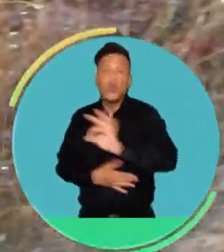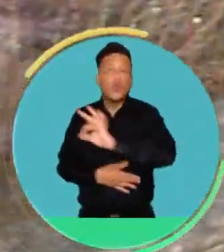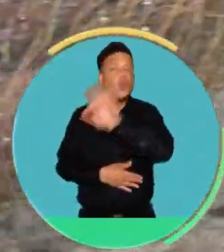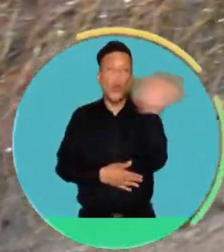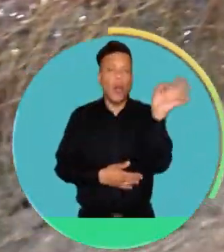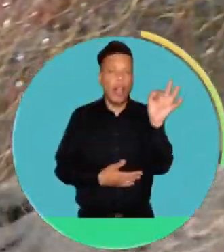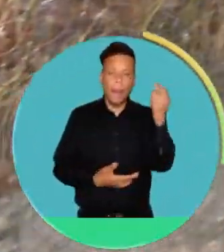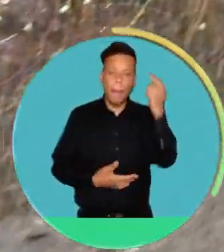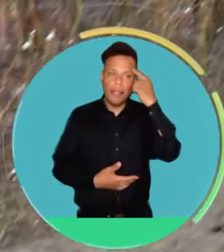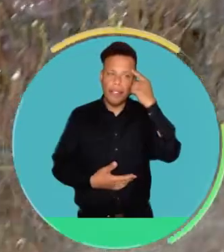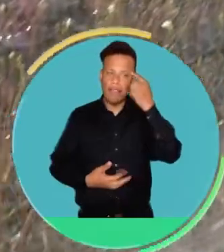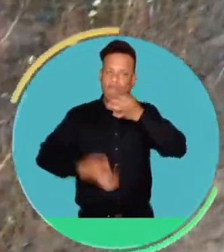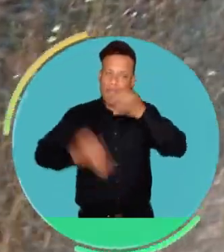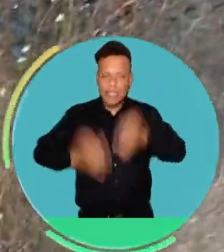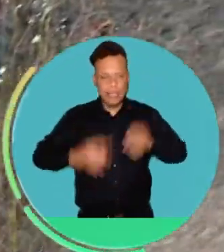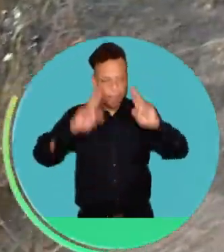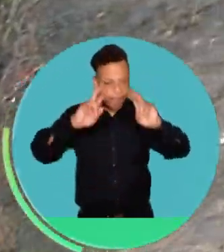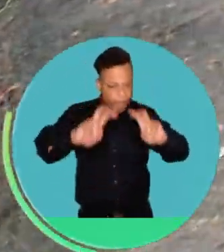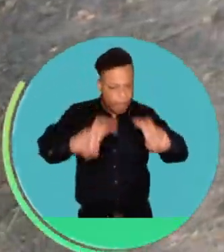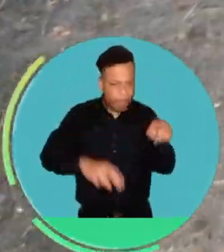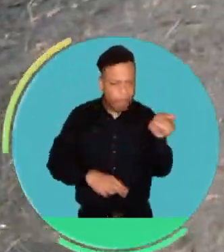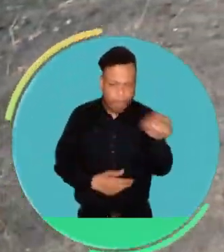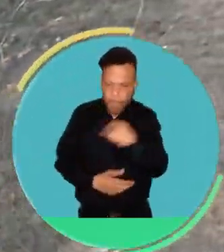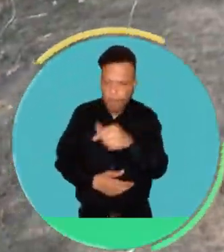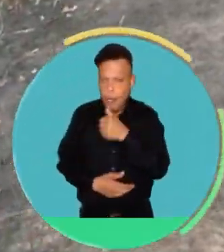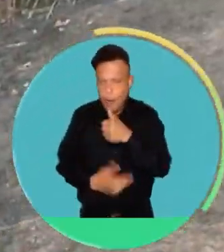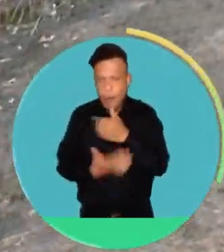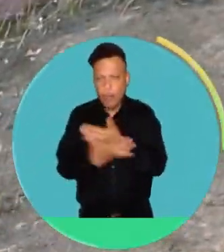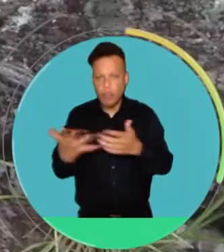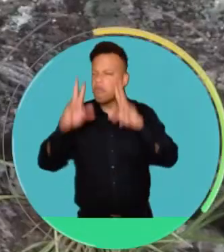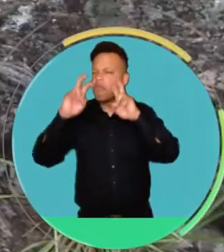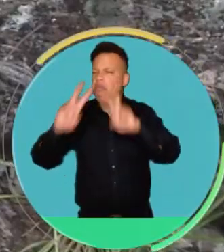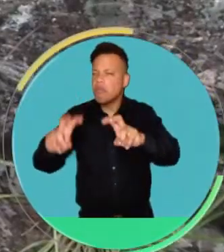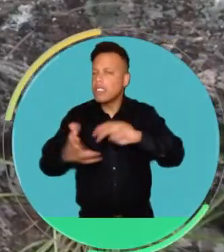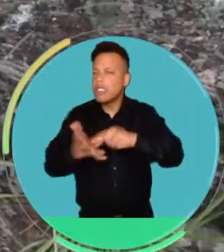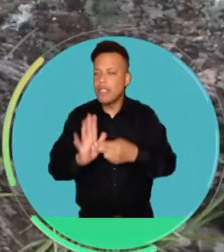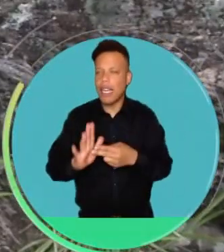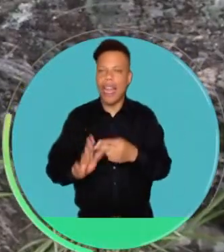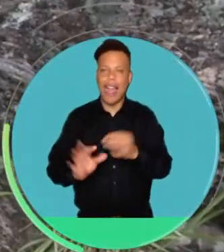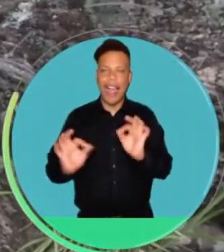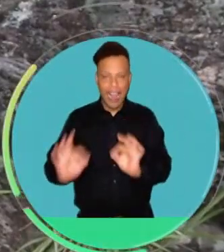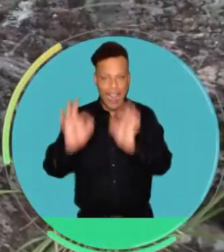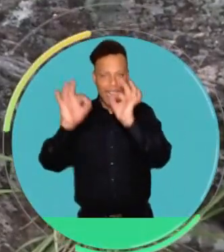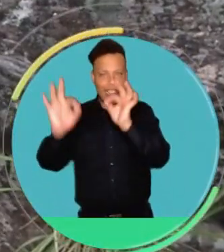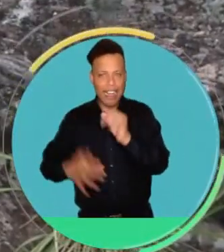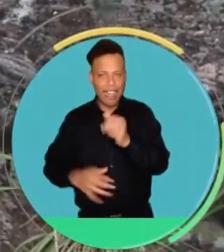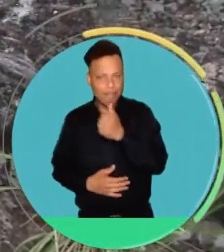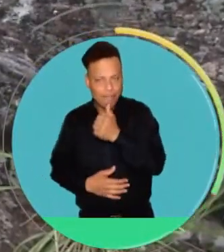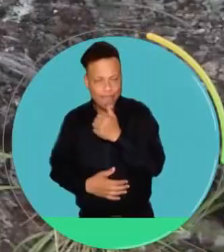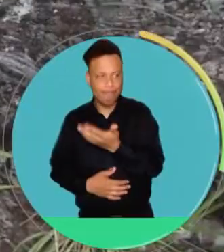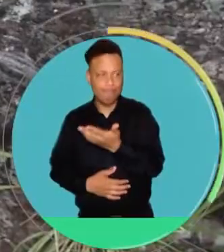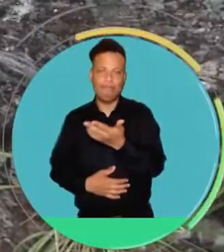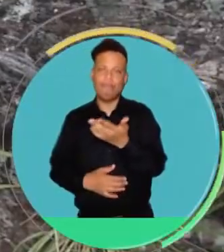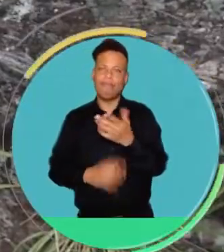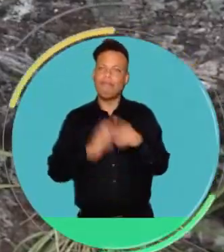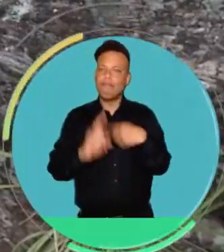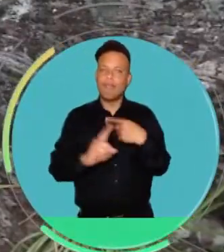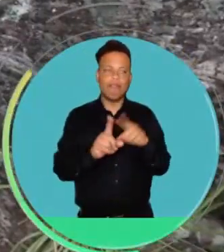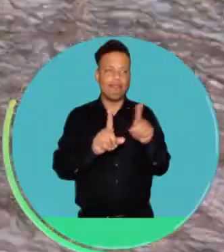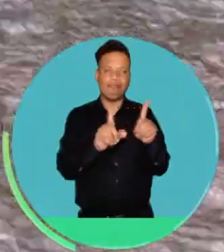porque nunca se ha preocupado por tomar datos, nunca ha puesto sus esfuerzos en